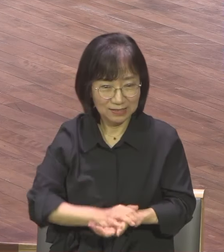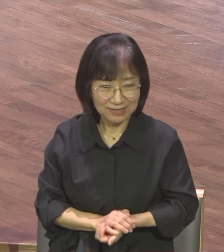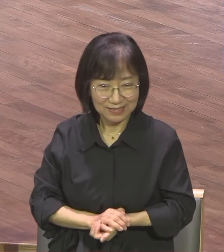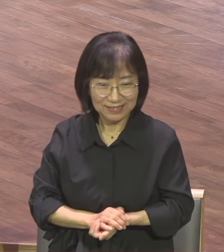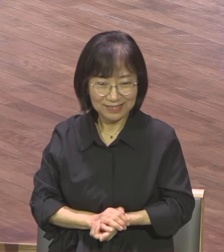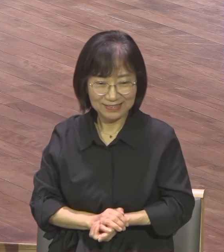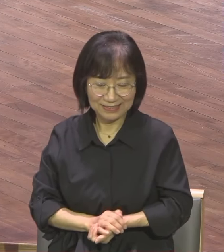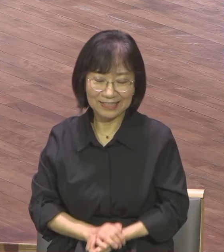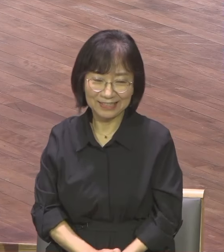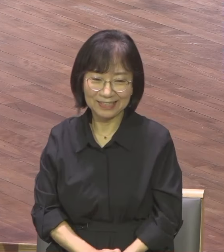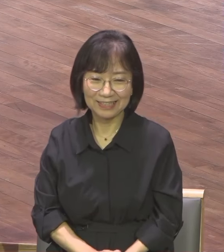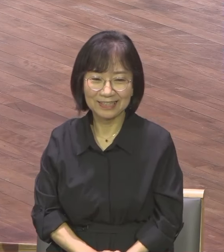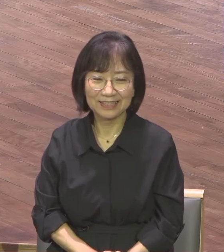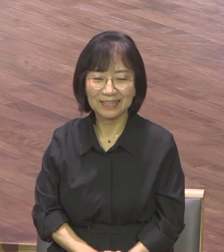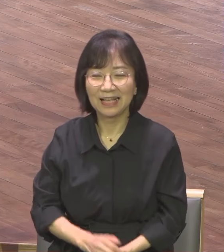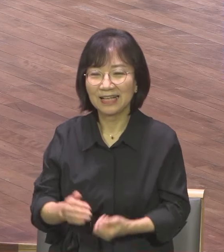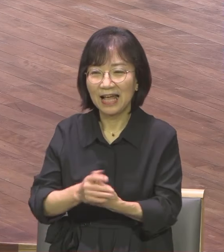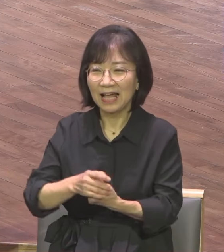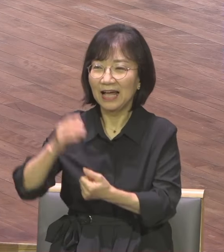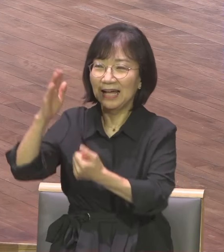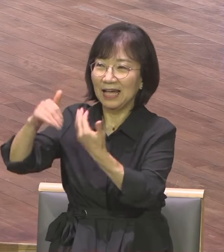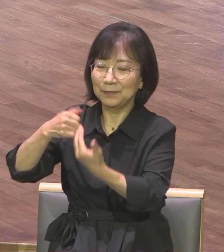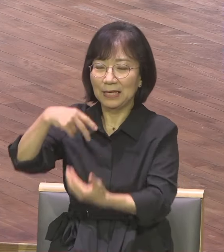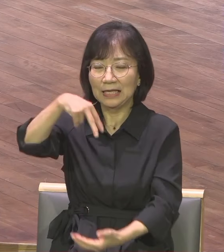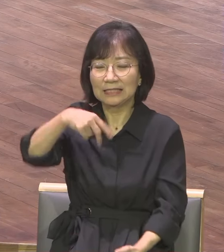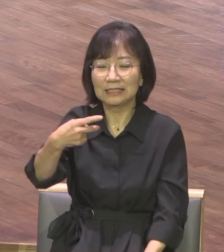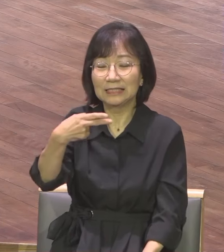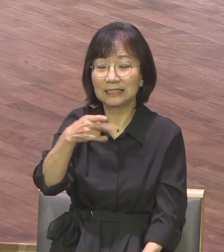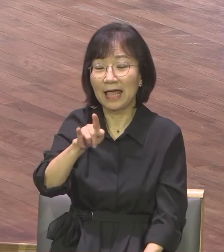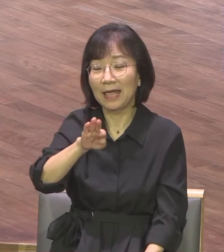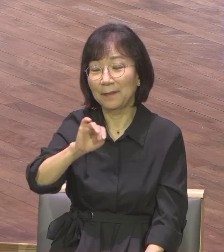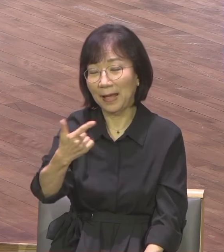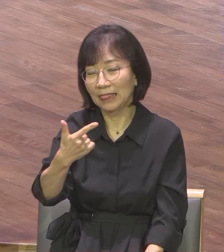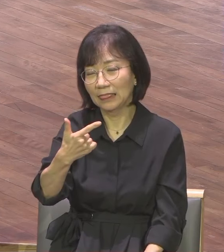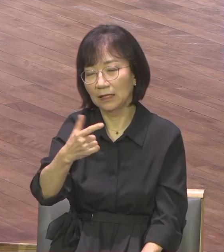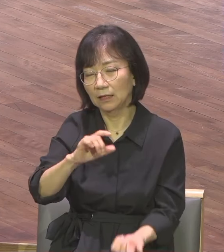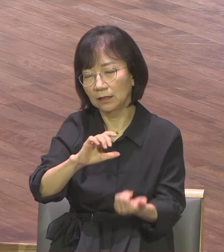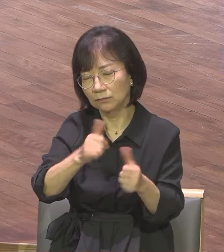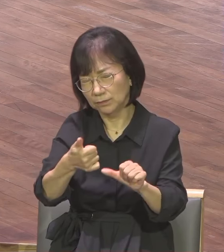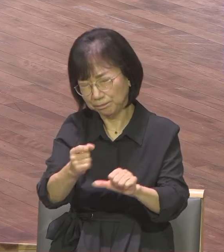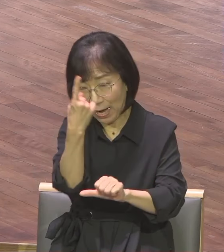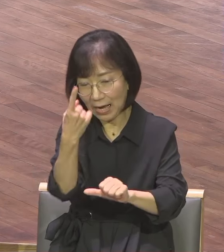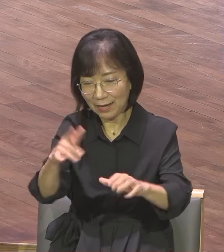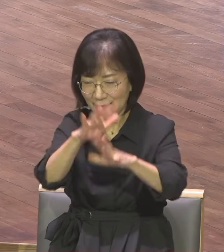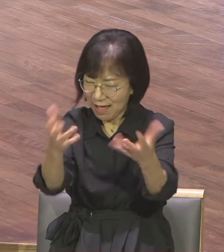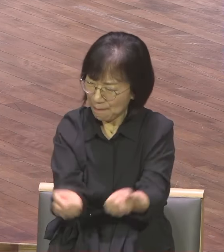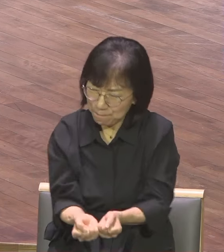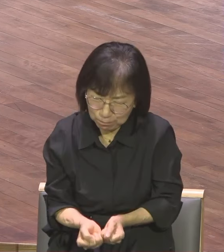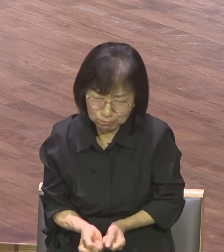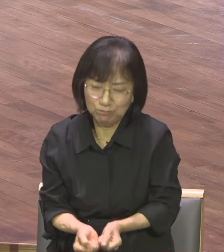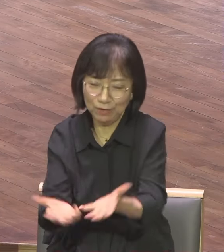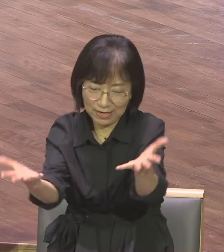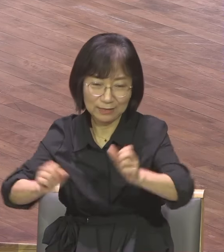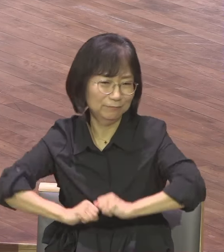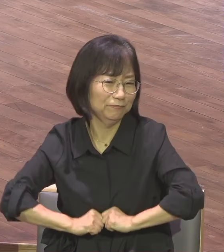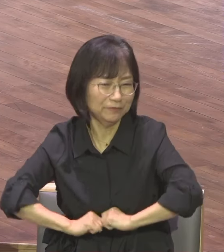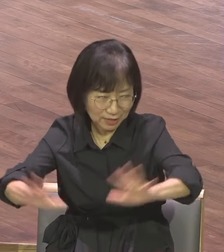순교를 통해 다 흩으셨어요 우리는 머물러 있으면 안 됩니다 전도와 성교에 머물러 있지